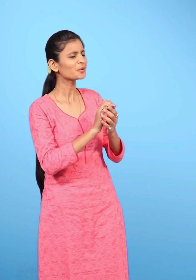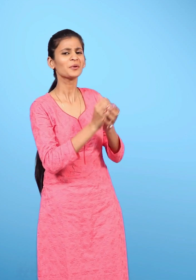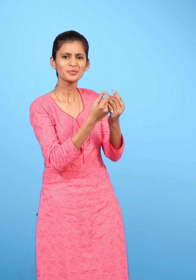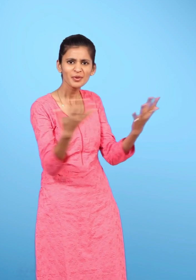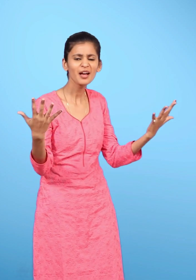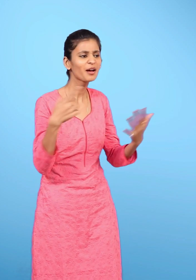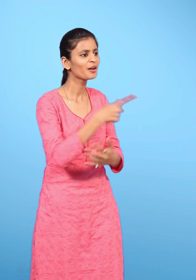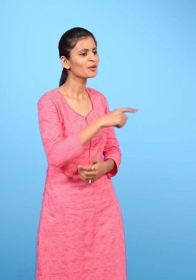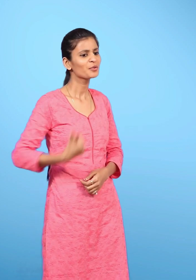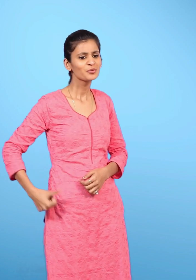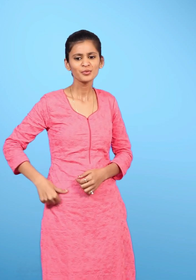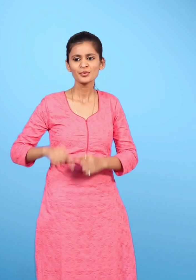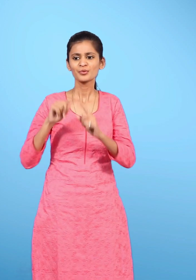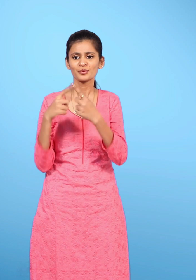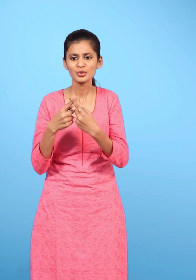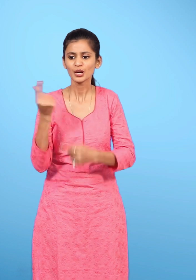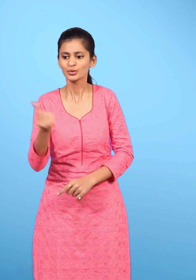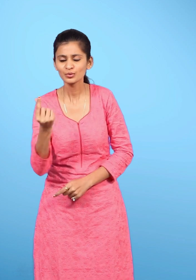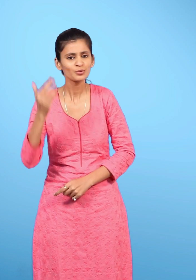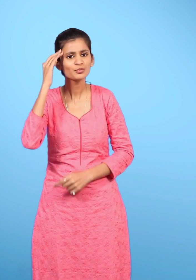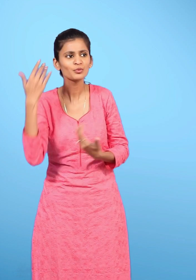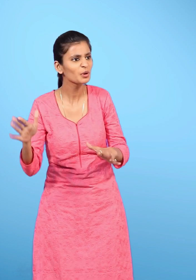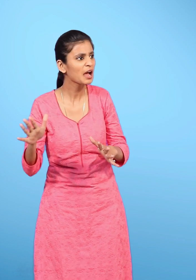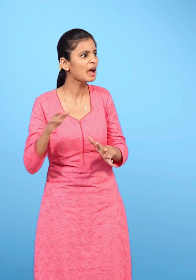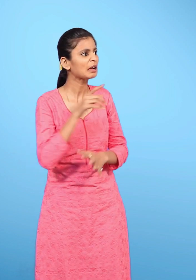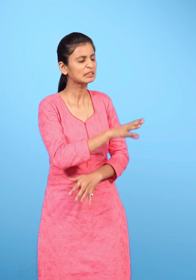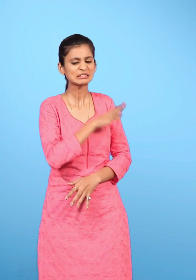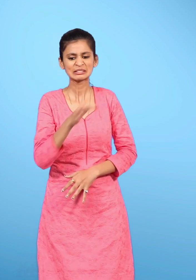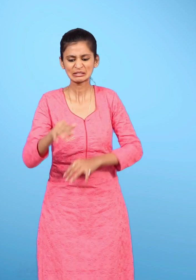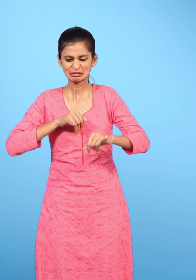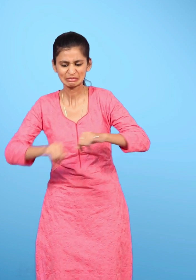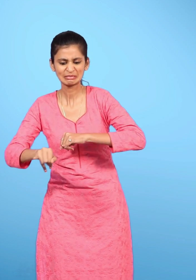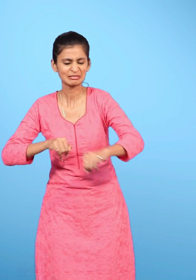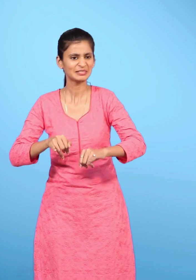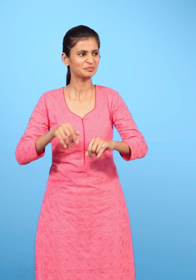जैसे मेरे कई दोस्त टॉयलेट का सही इस्तेमाल ना करके उसे गंदा करते हो